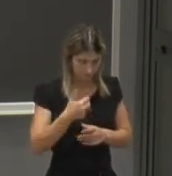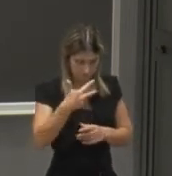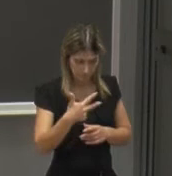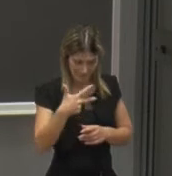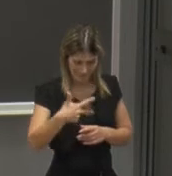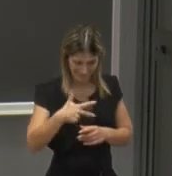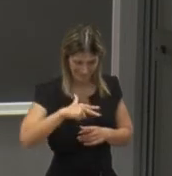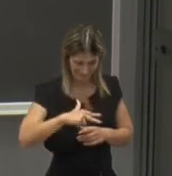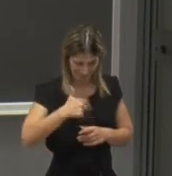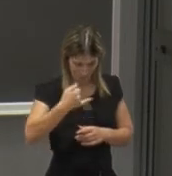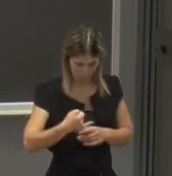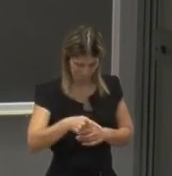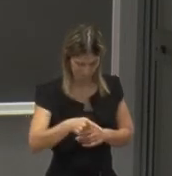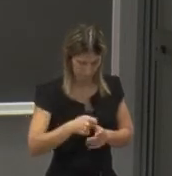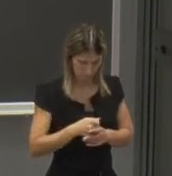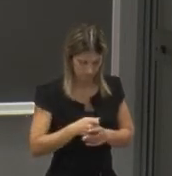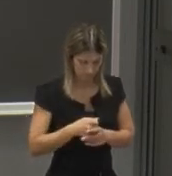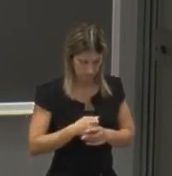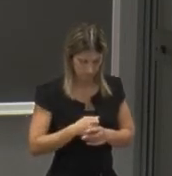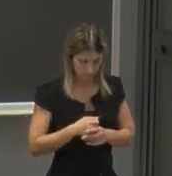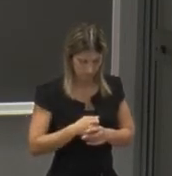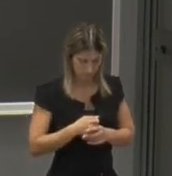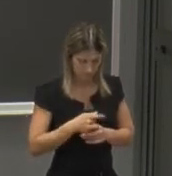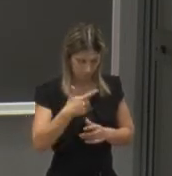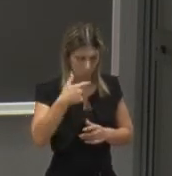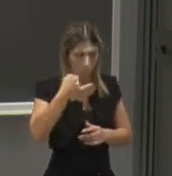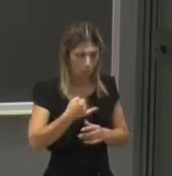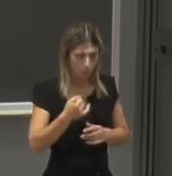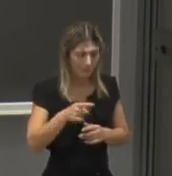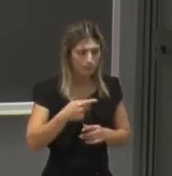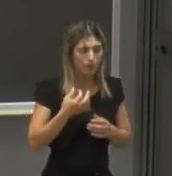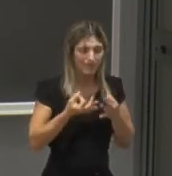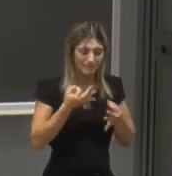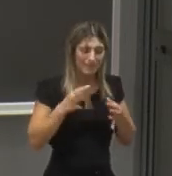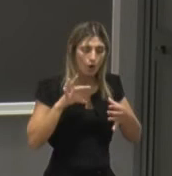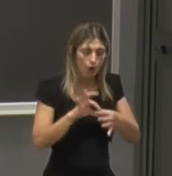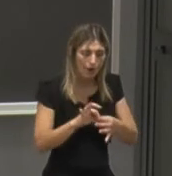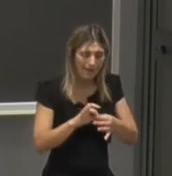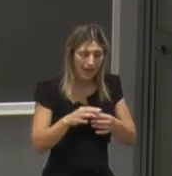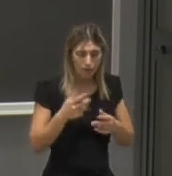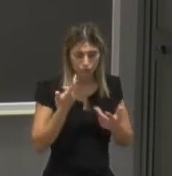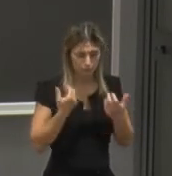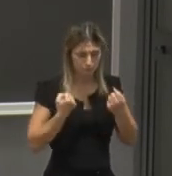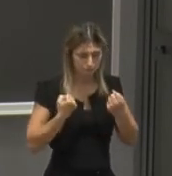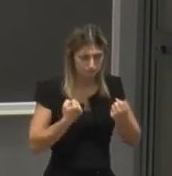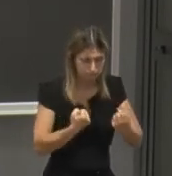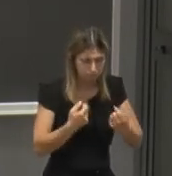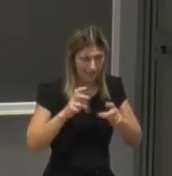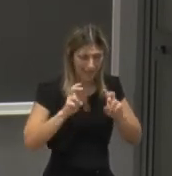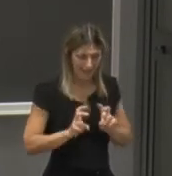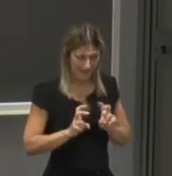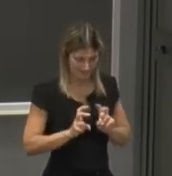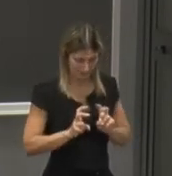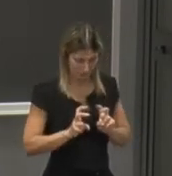terzo curriculum è l'electric vehicle propulsion and control quindi è legata al veicolo elettrico